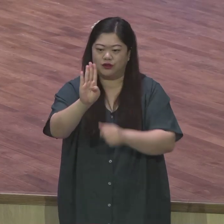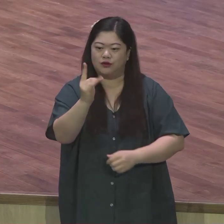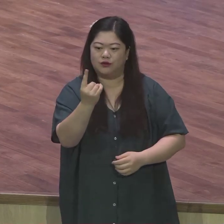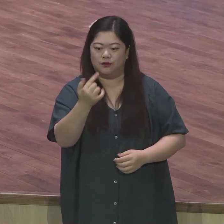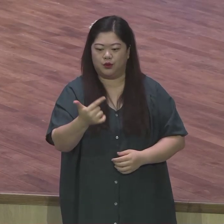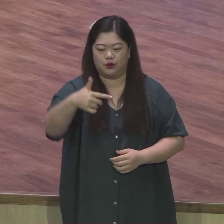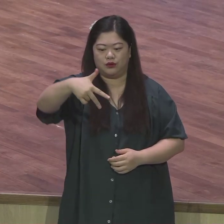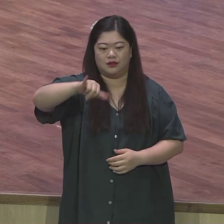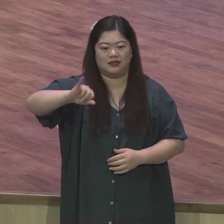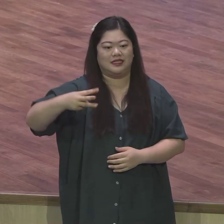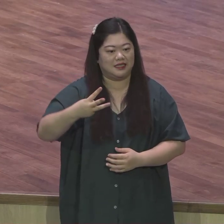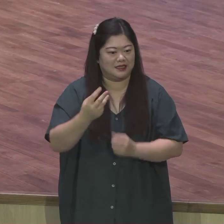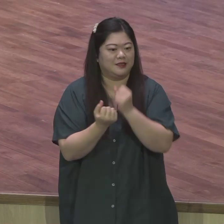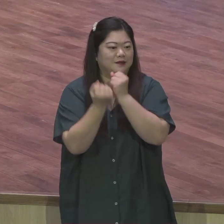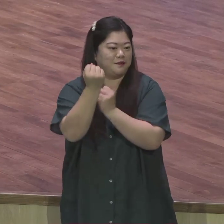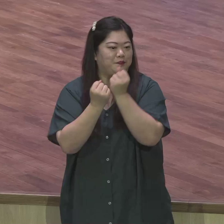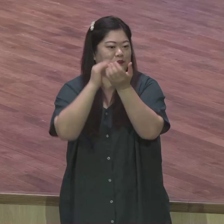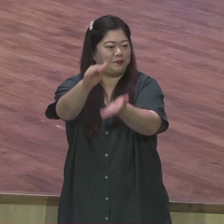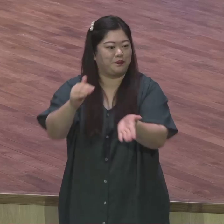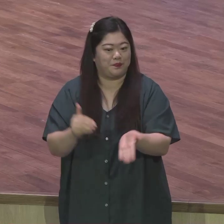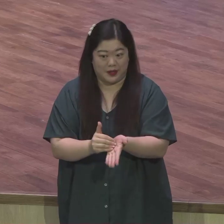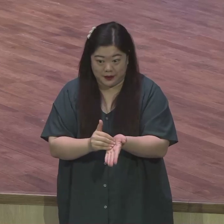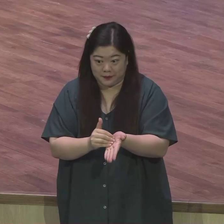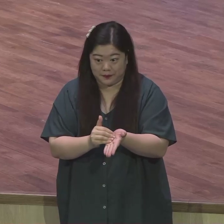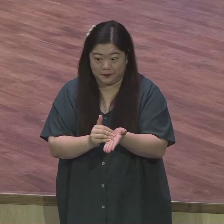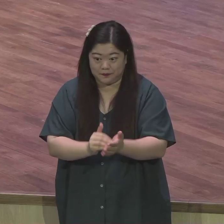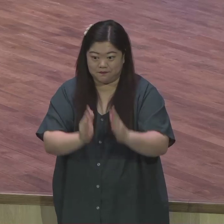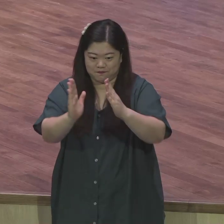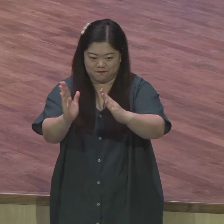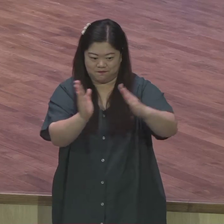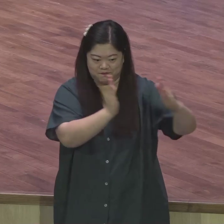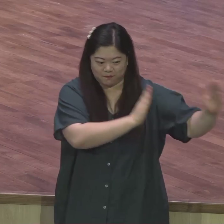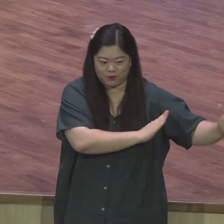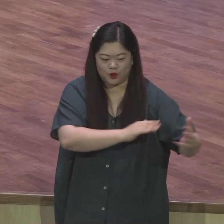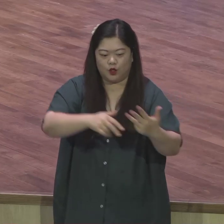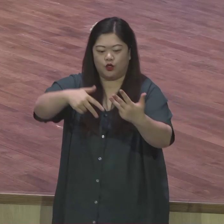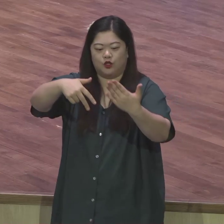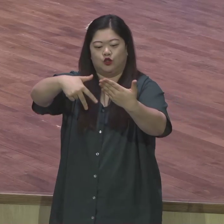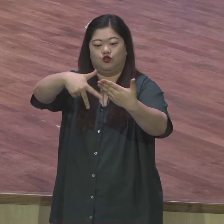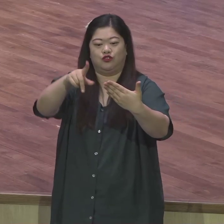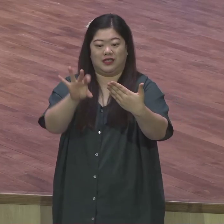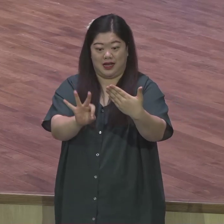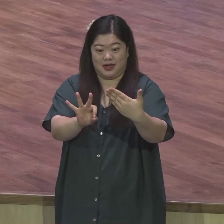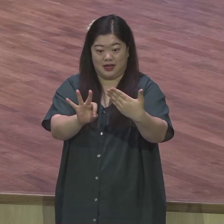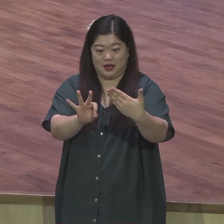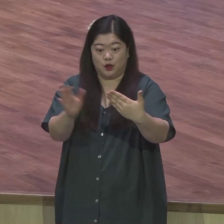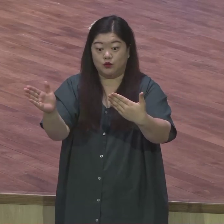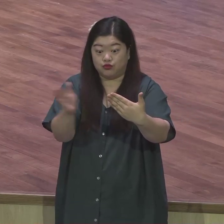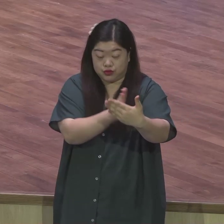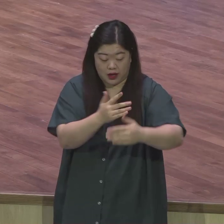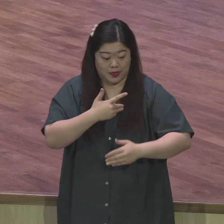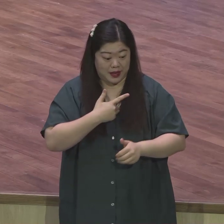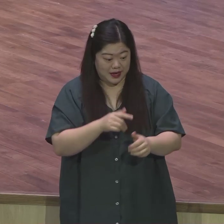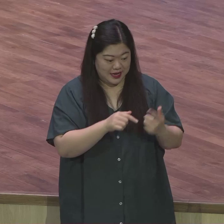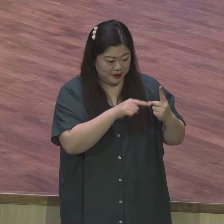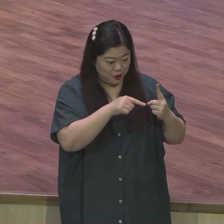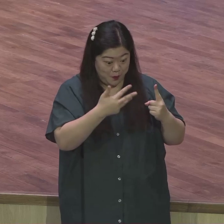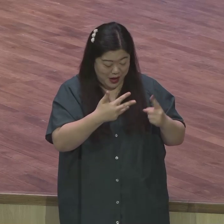그리고 나서 이제 9장부터 구원받은 자의 삶의 모습이 이제 어떠해야